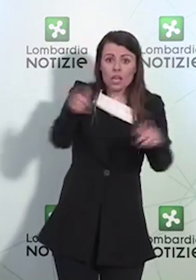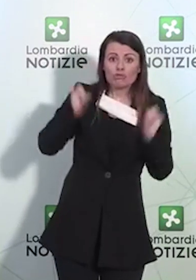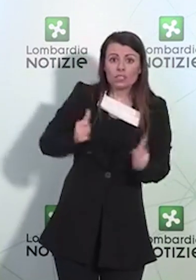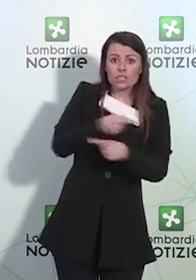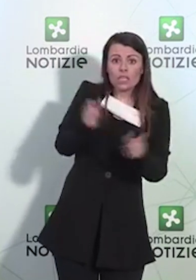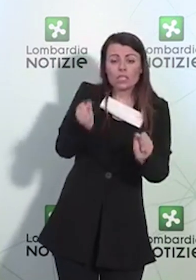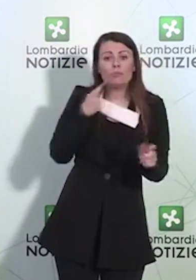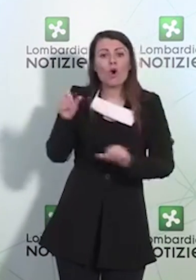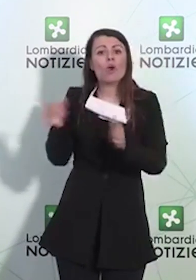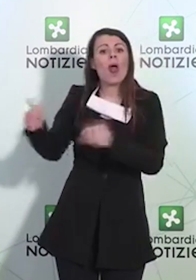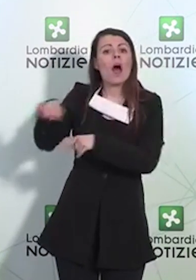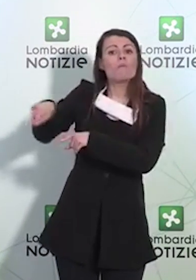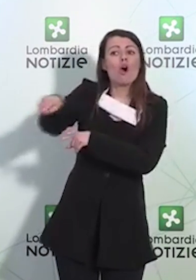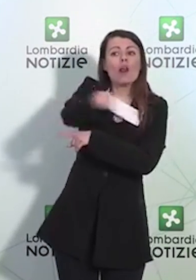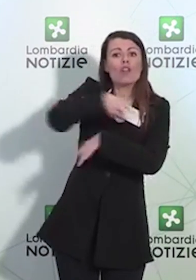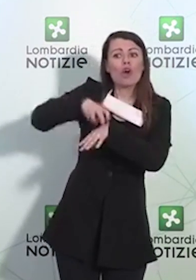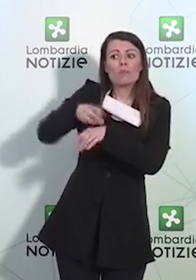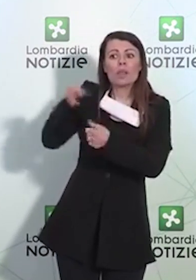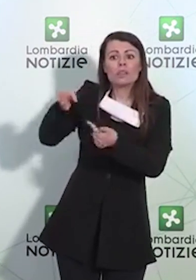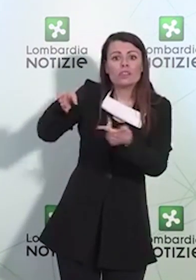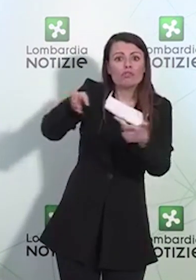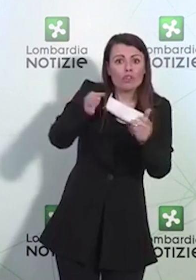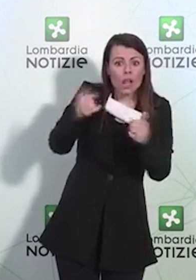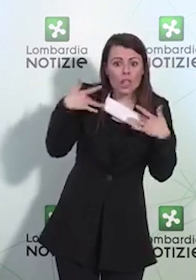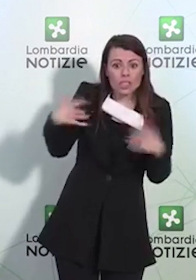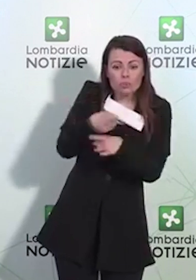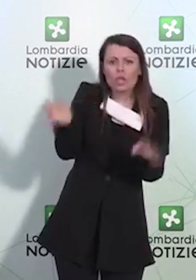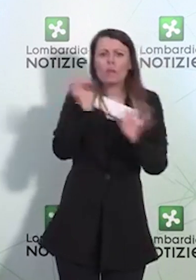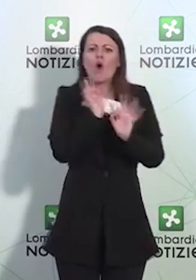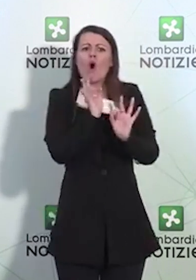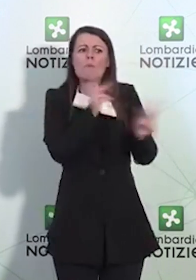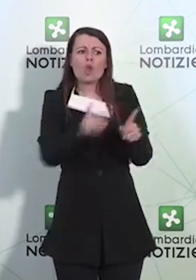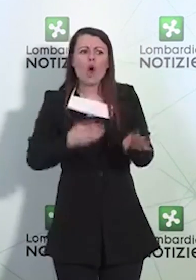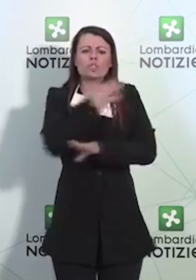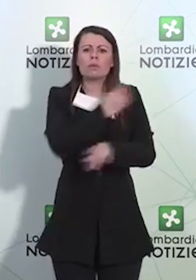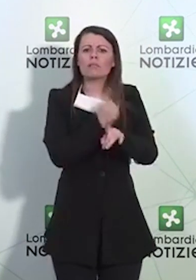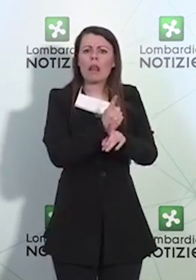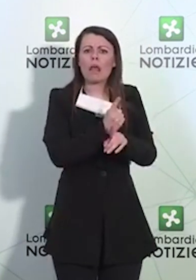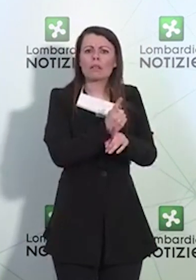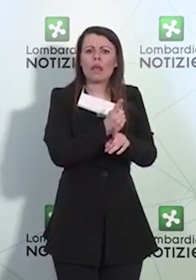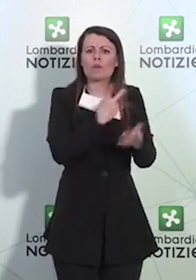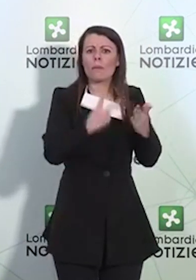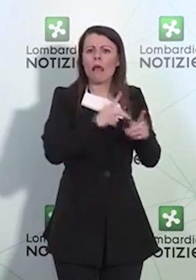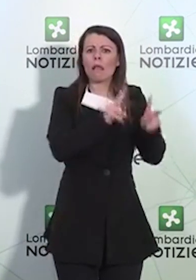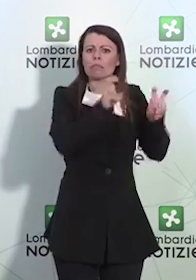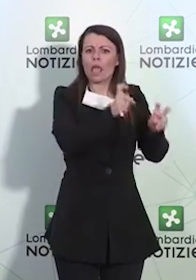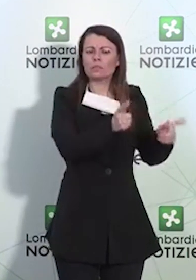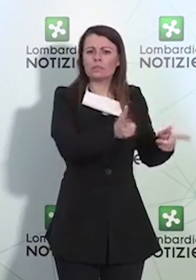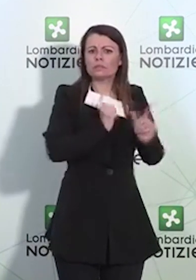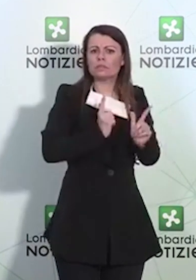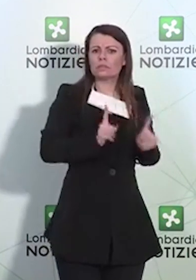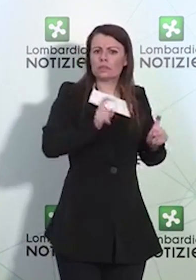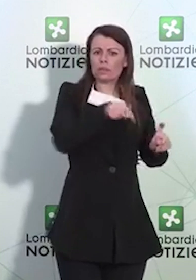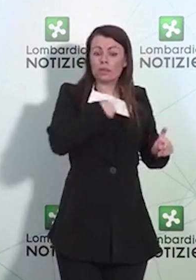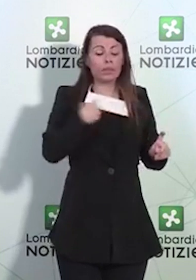medici oppure immaginate che si debba andare in ospedale per effettuare il test? Questi sono aspetti tecnici